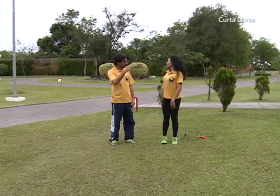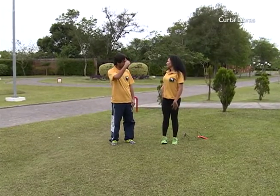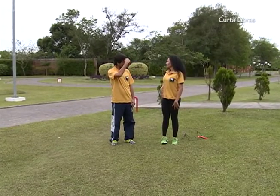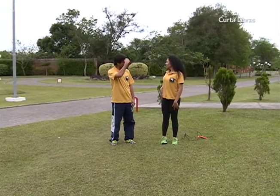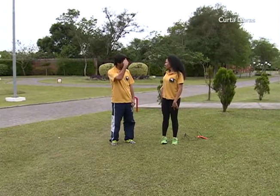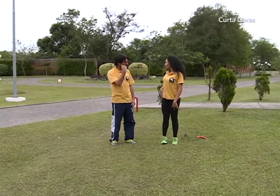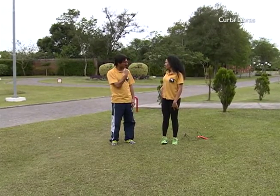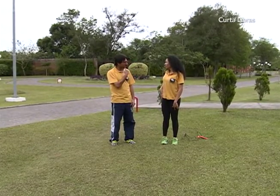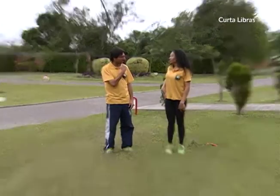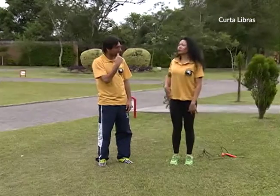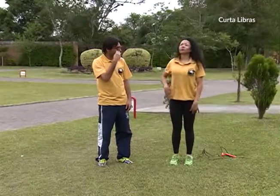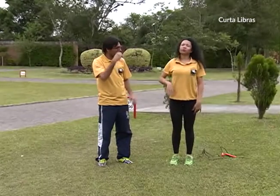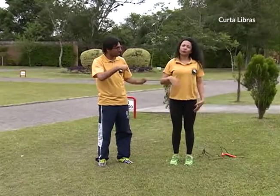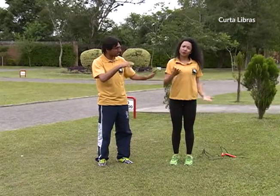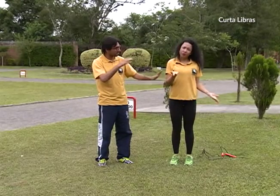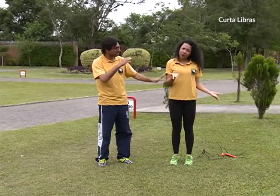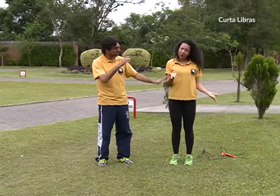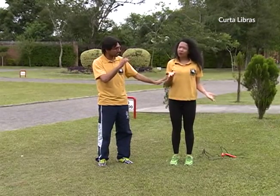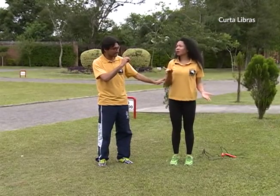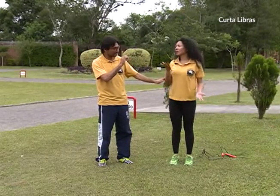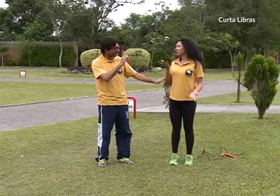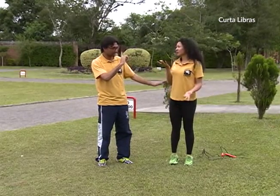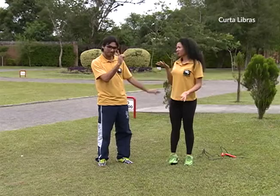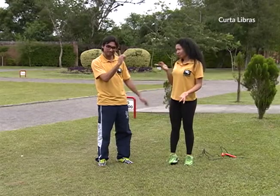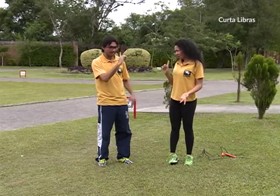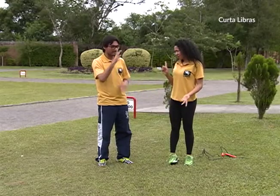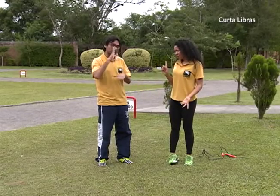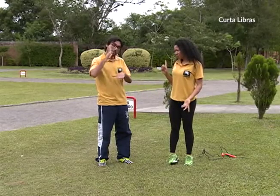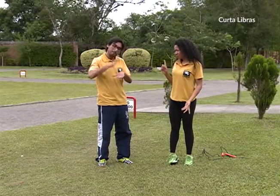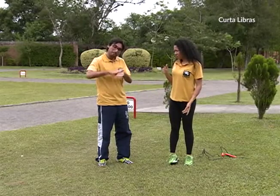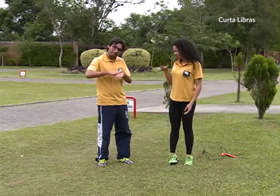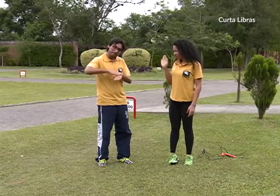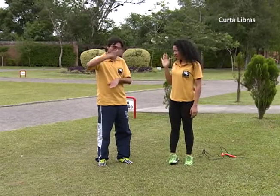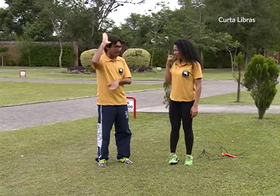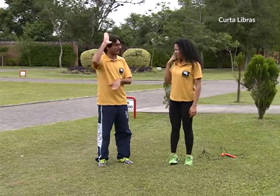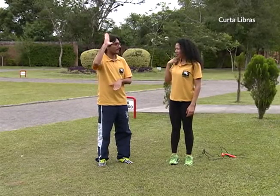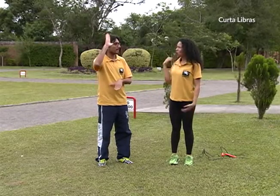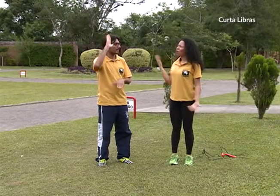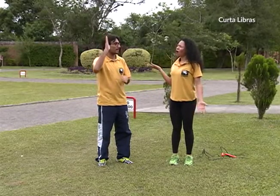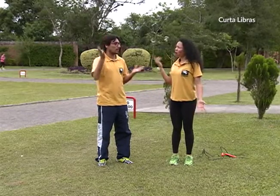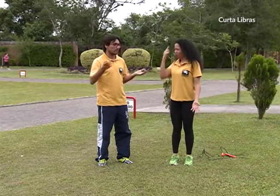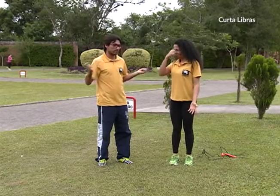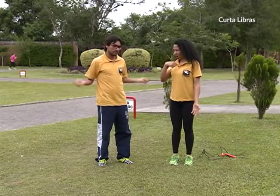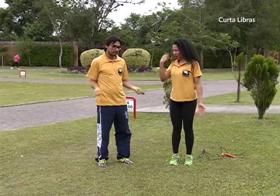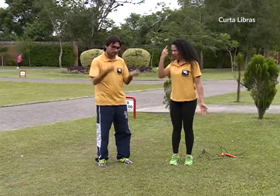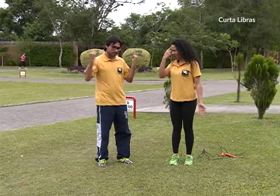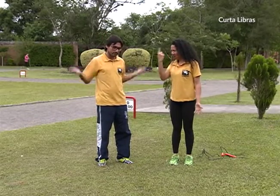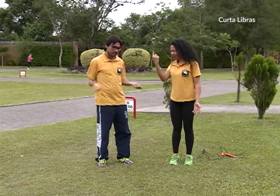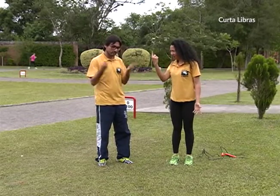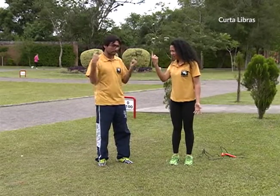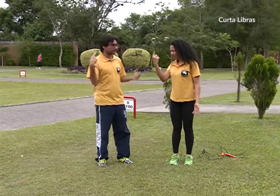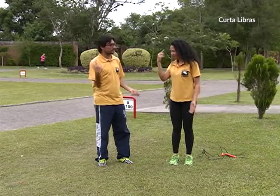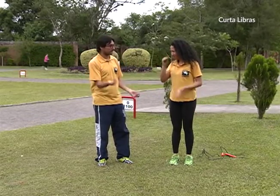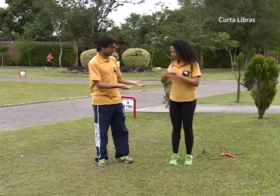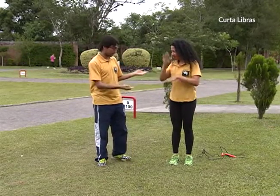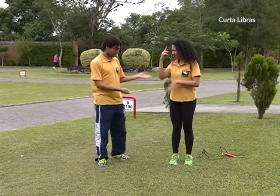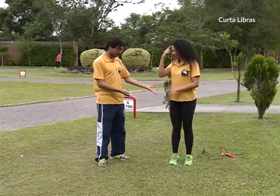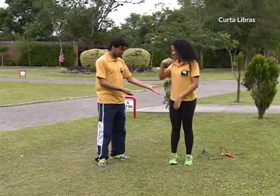Meia hora? Não. Então. Vamos fazer mais atividades. Agora pular corda. Mais uma